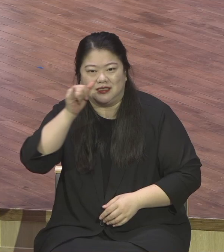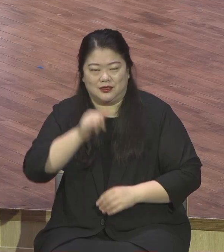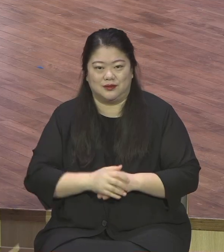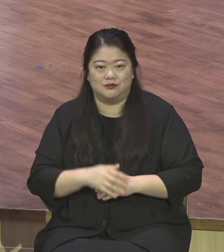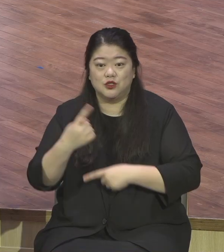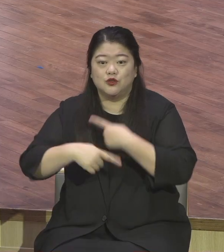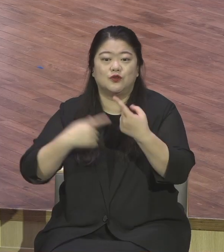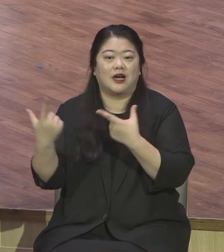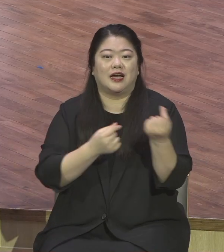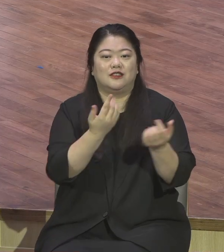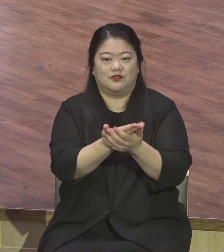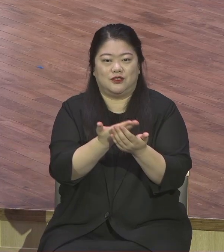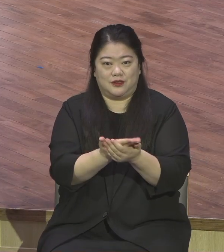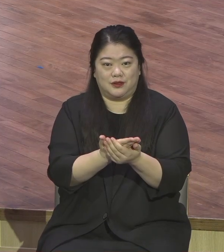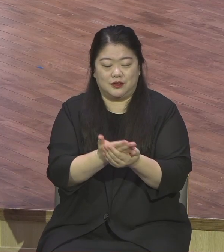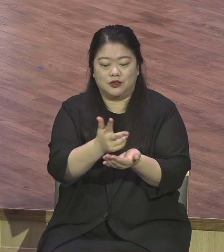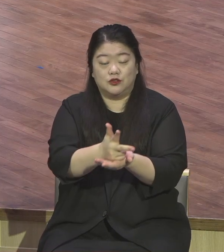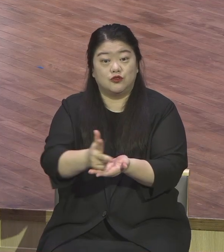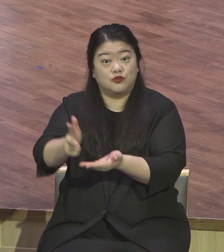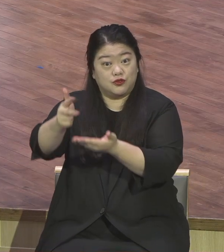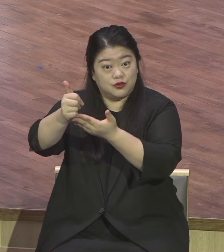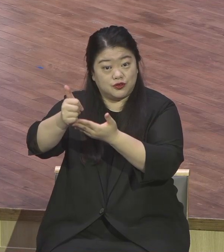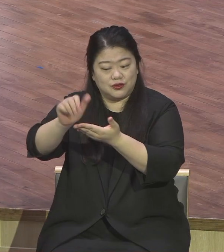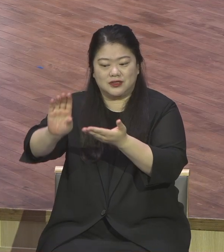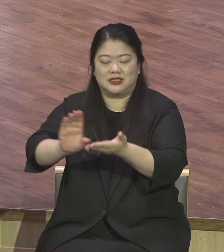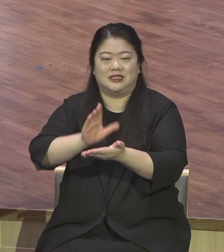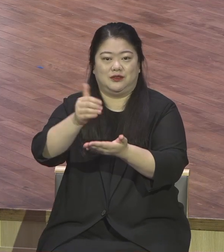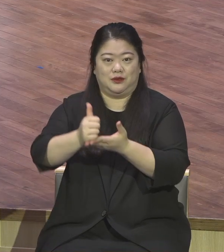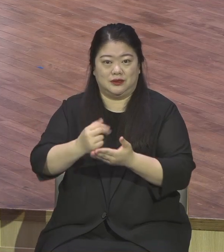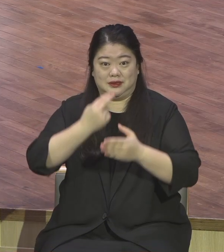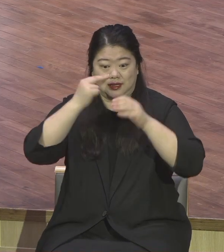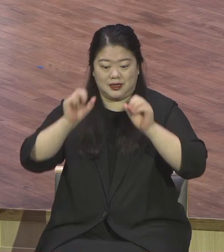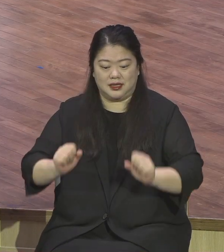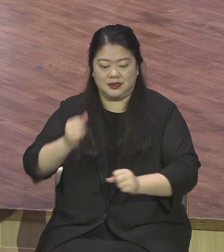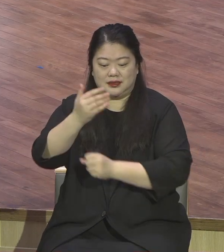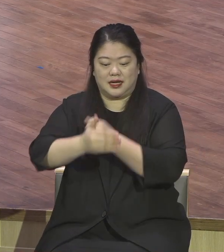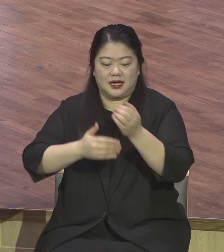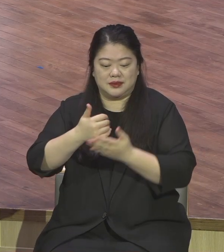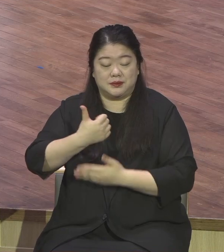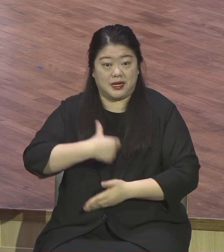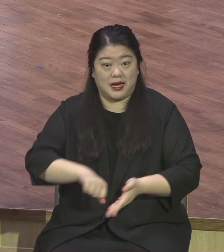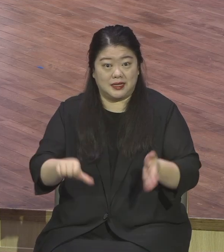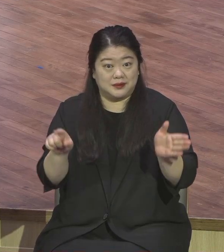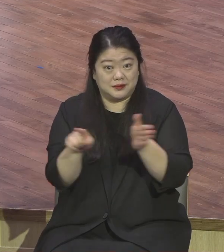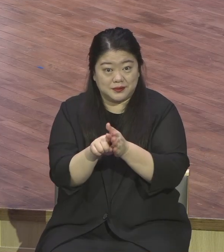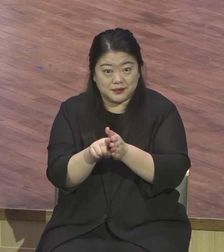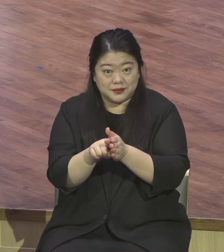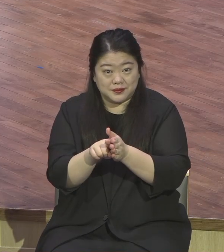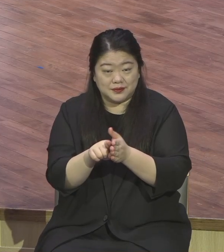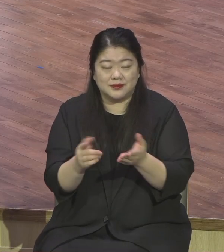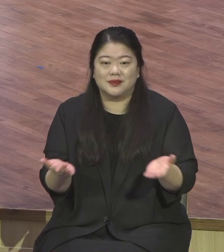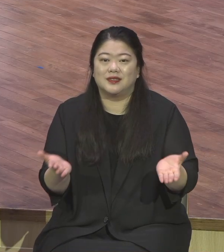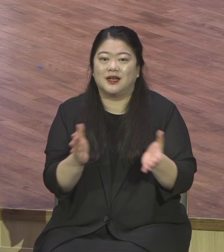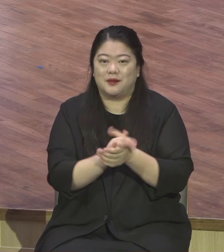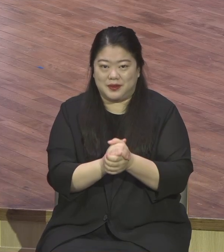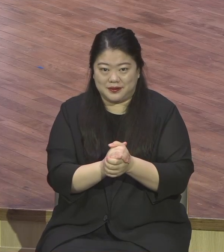주는 그리스도시여 살아계신 하나님의 아들이십니다. 아멘 우리 온라인 예배되는